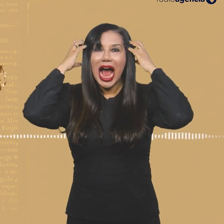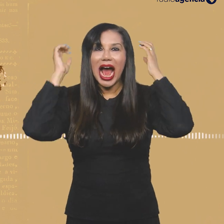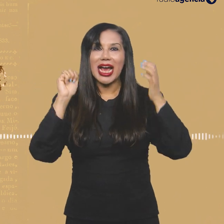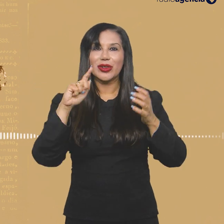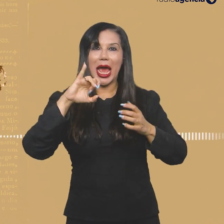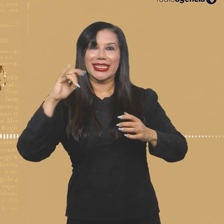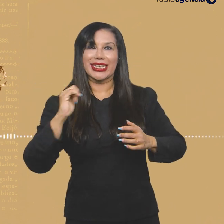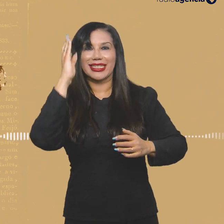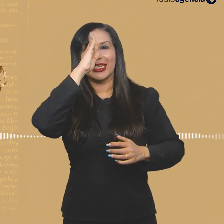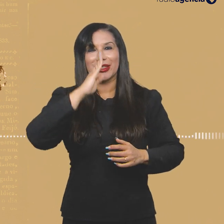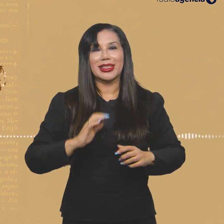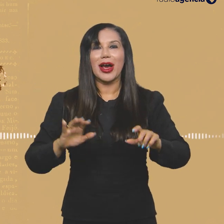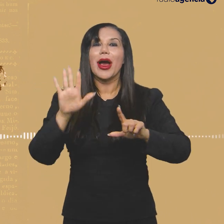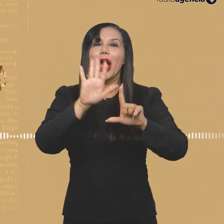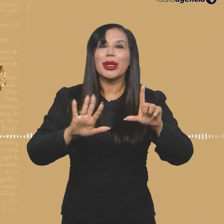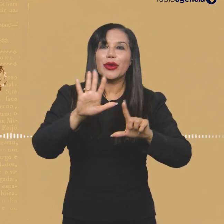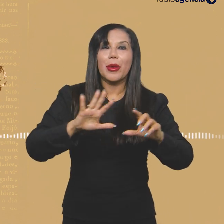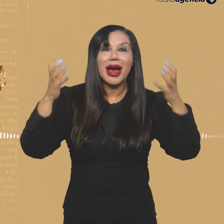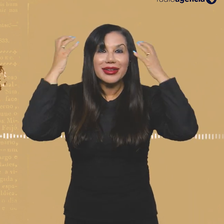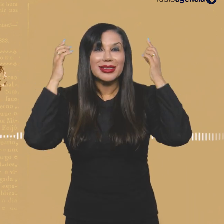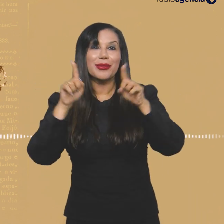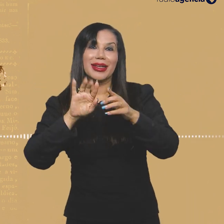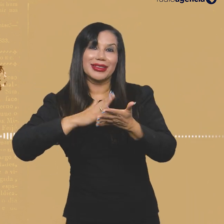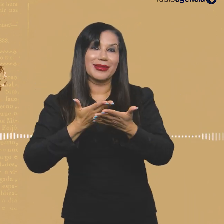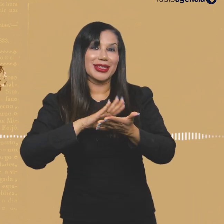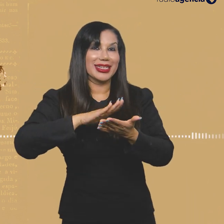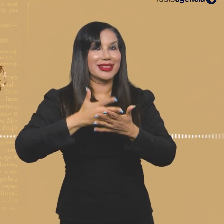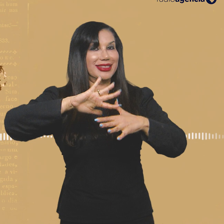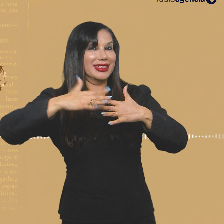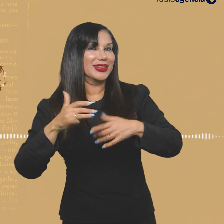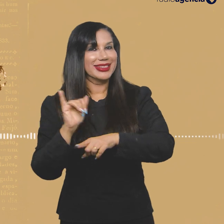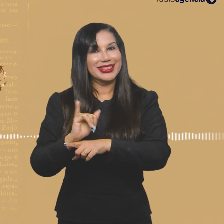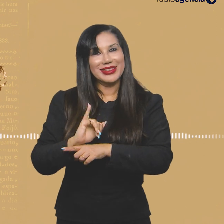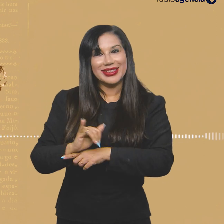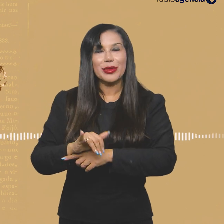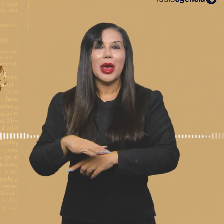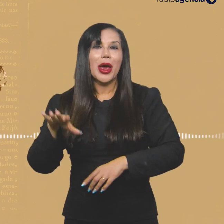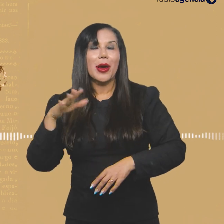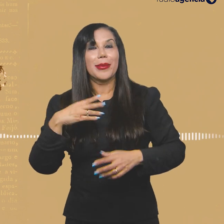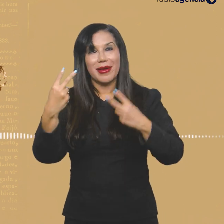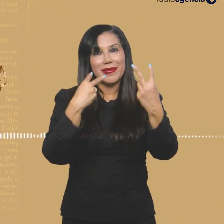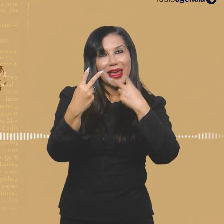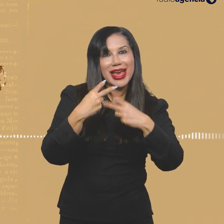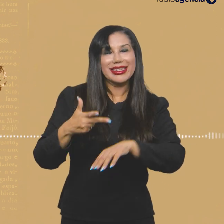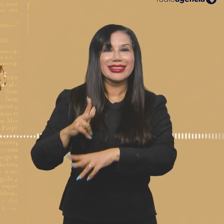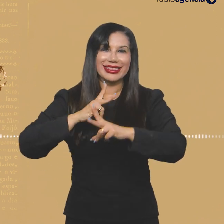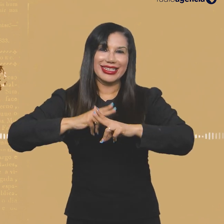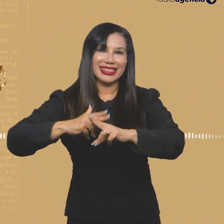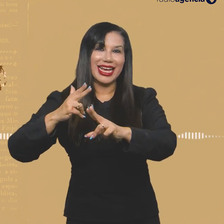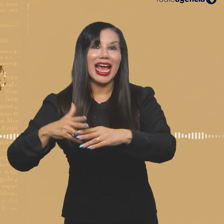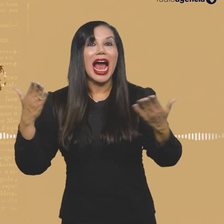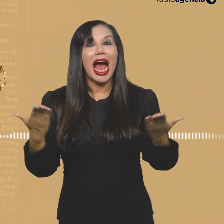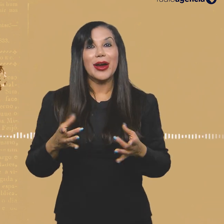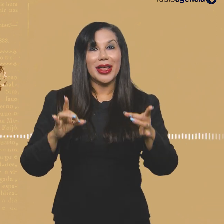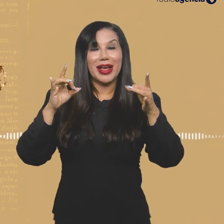aqui na Rádio Agência Nacional, nas plataformas de áudio e também com interpretação de libras no YouTube, para ouvir os demais episódios da